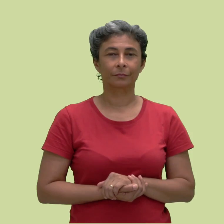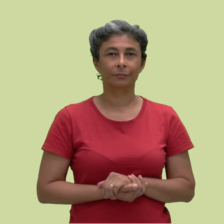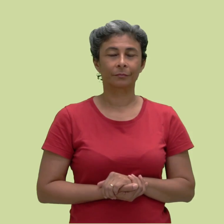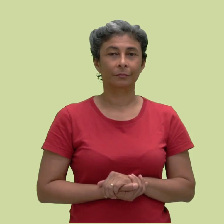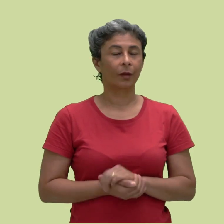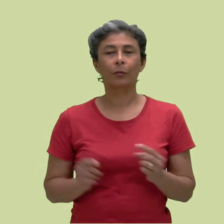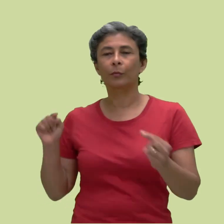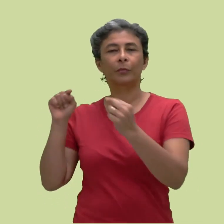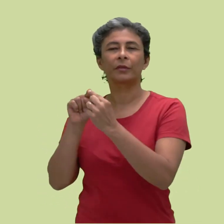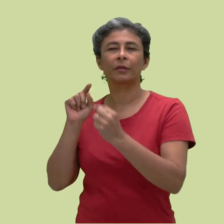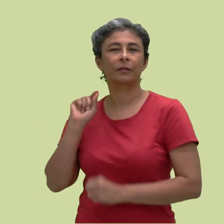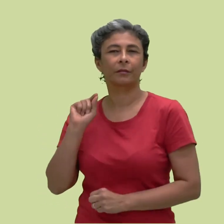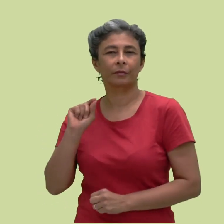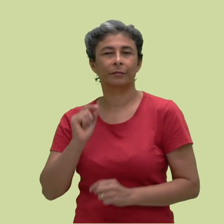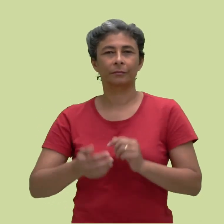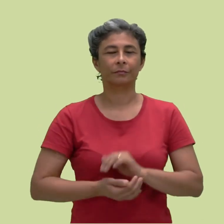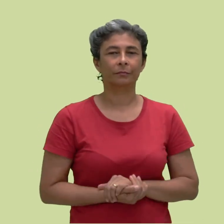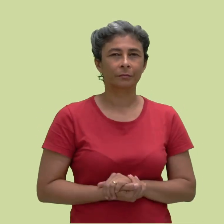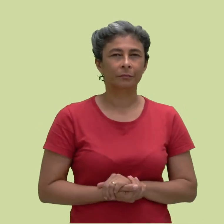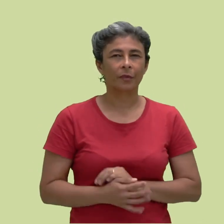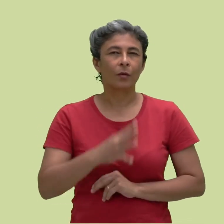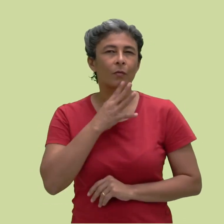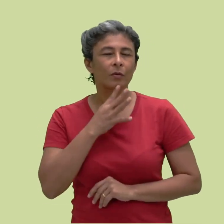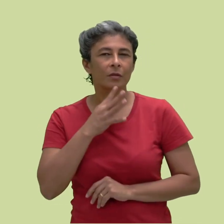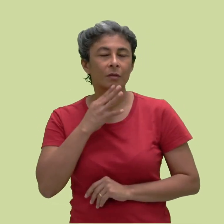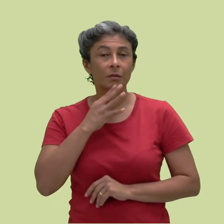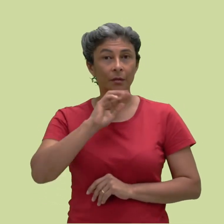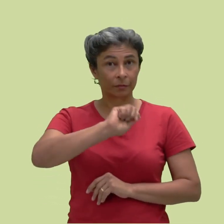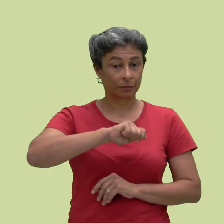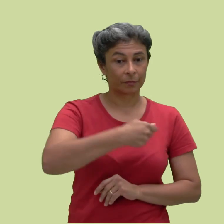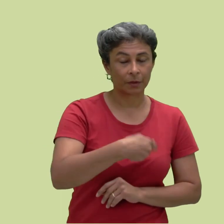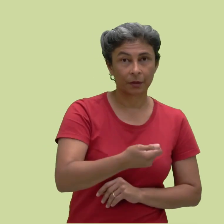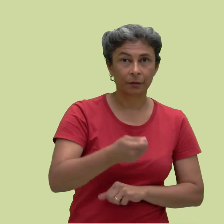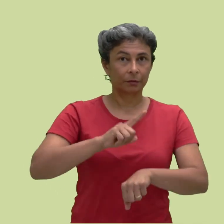O nosso objetivo será conhecer os marcadores de tempo verbal.